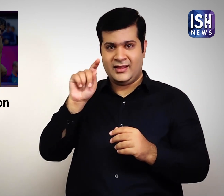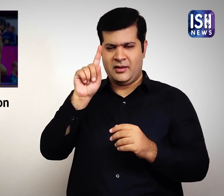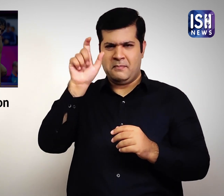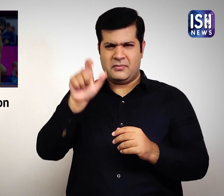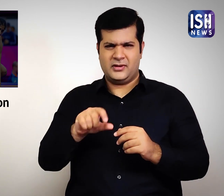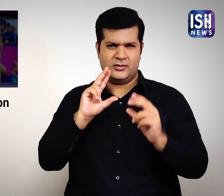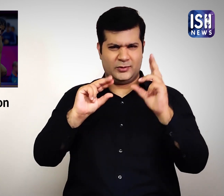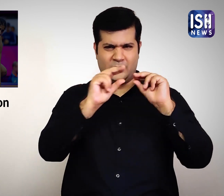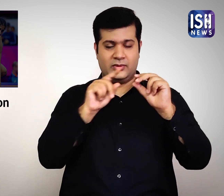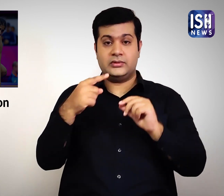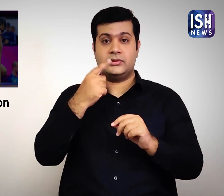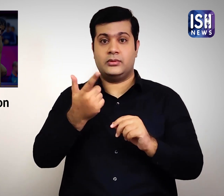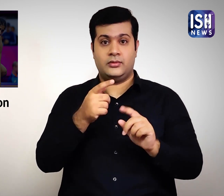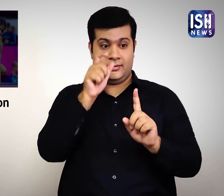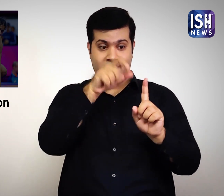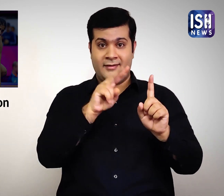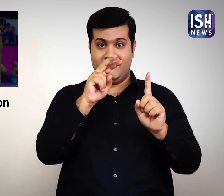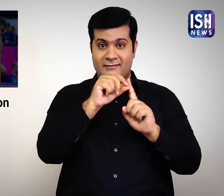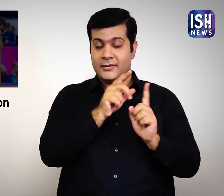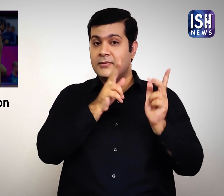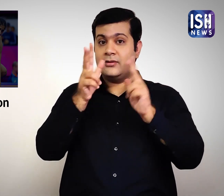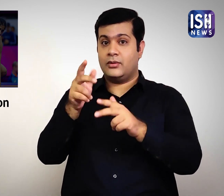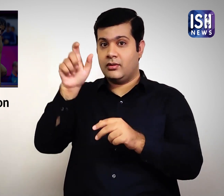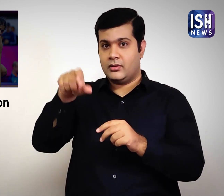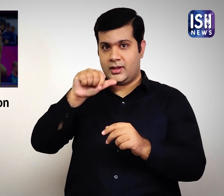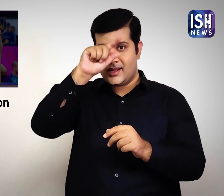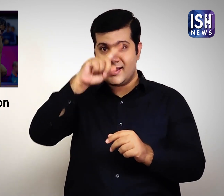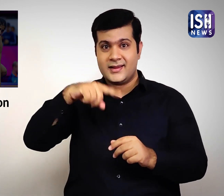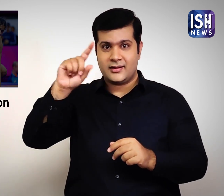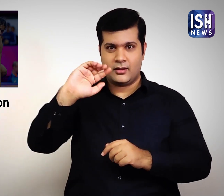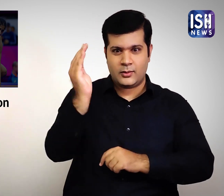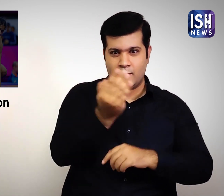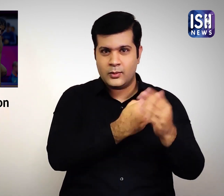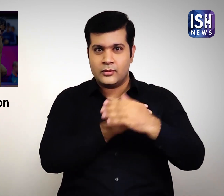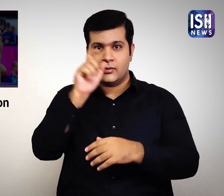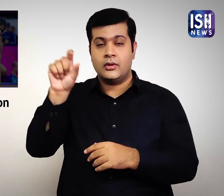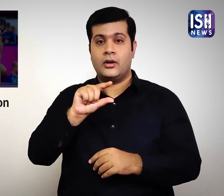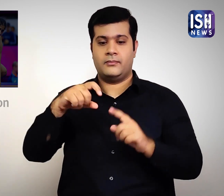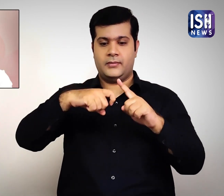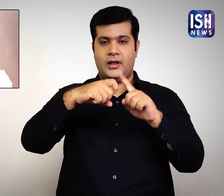एक सूत्र ने कहा विनेश ने भारत के मुख्य महिला कोच कुलदीप मलिक से कहा,